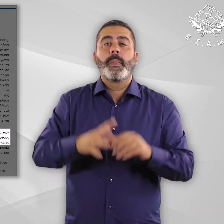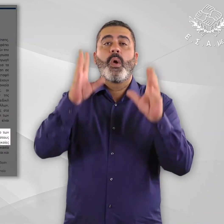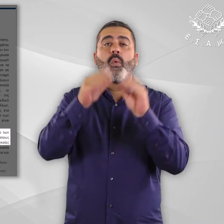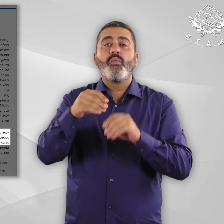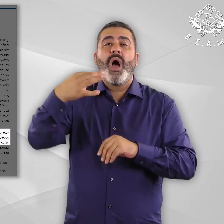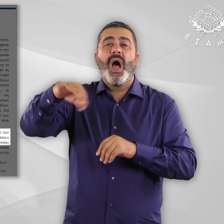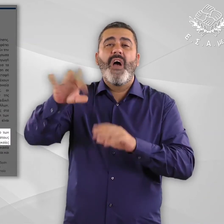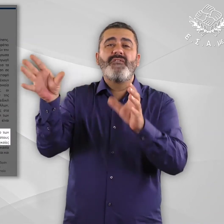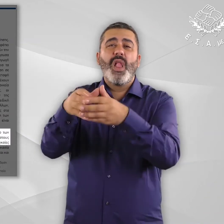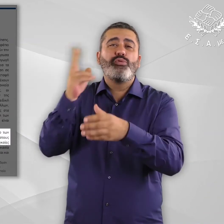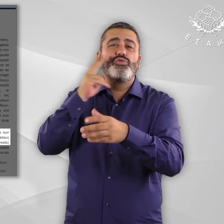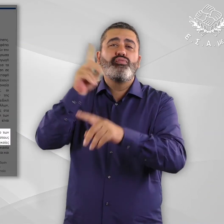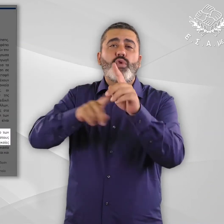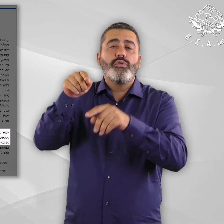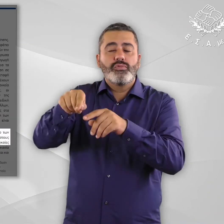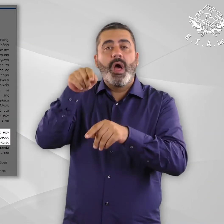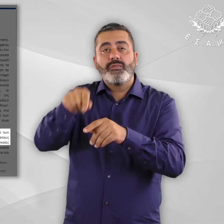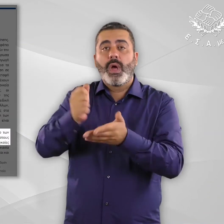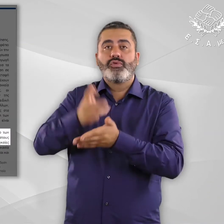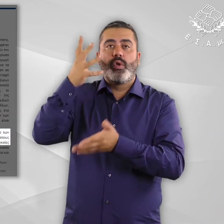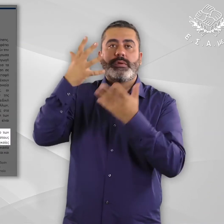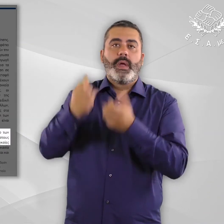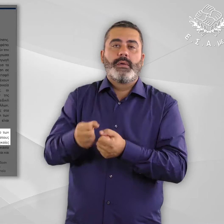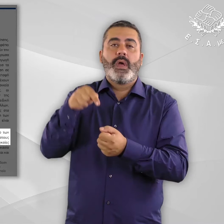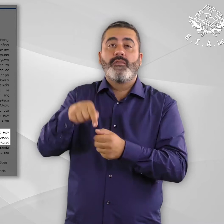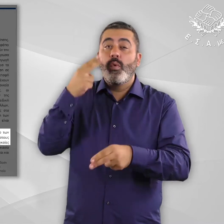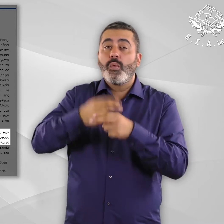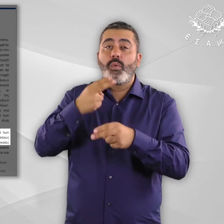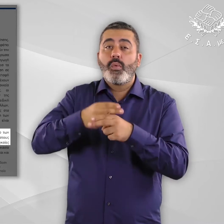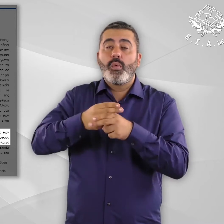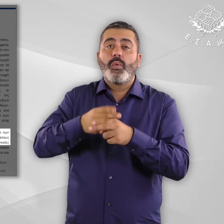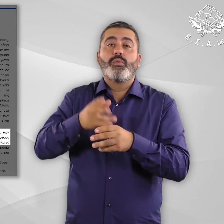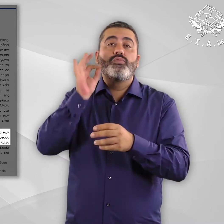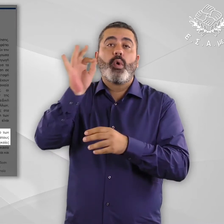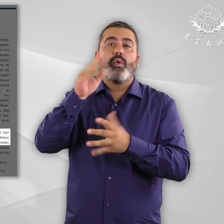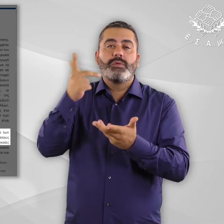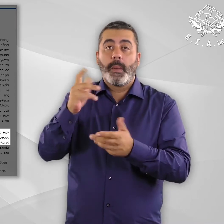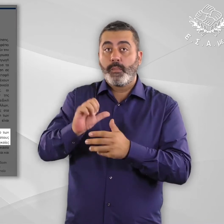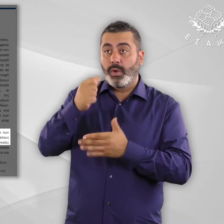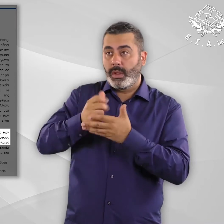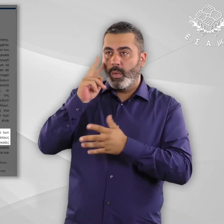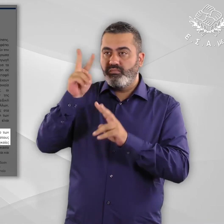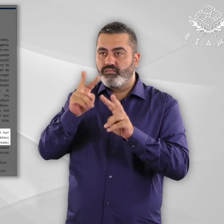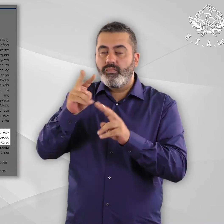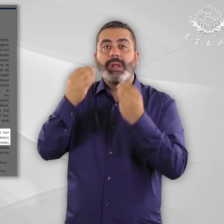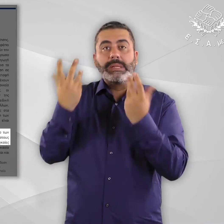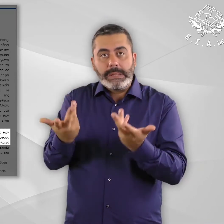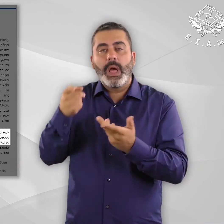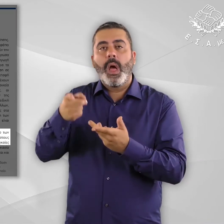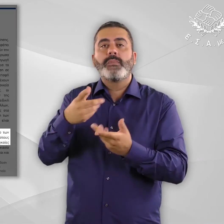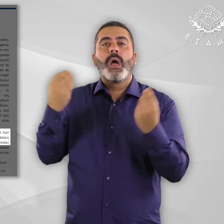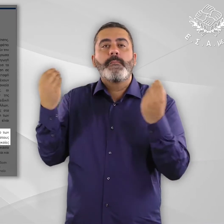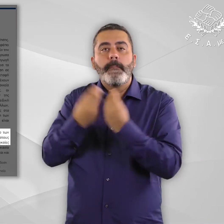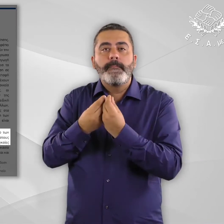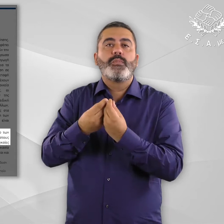ευαλωτότητας αποτελεί κομβικό σημείο των διαδικασιών υποδοχής παύλα ταυτοποίησης, ώστε να παρασχεθεί στους ευάλωτους πρόσφυγες η